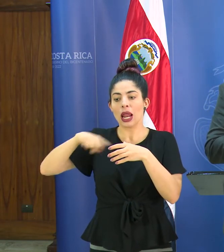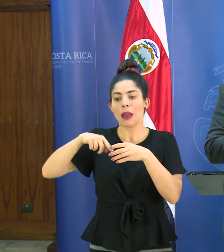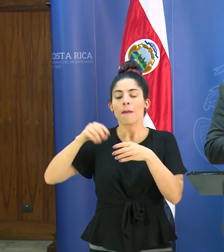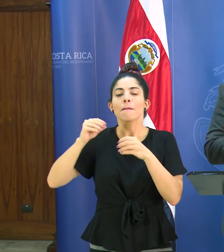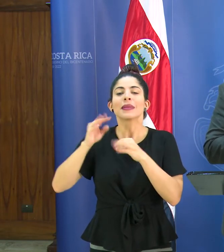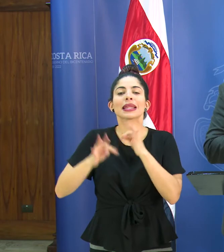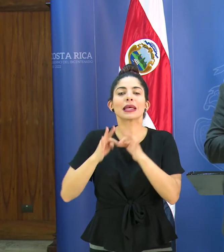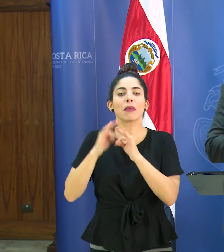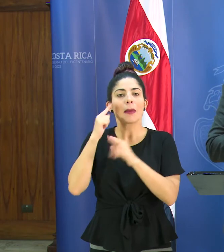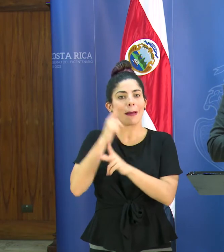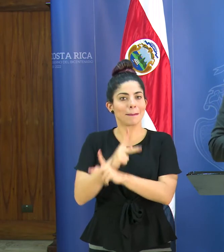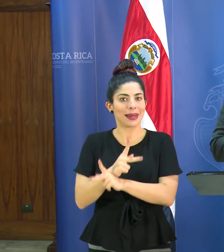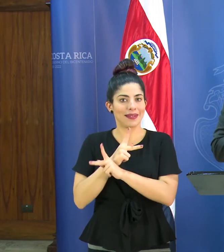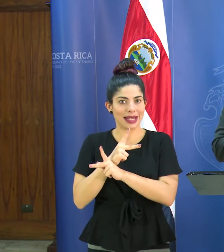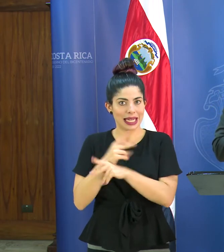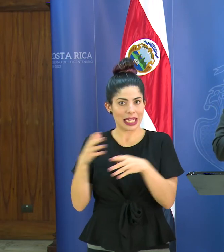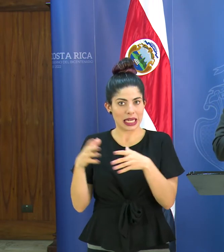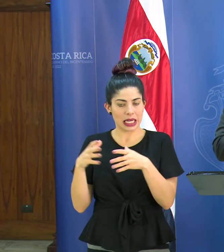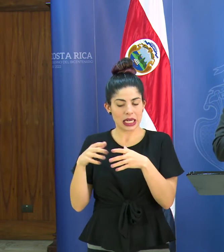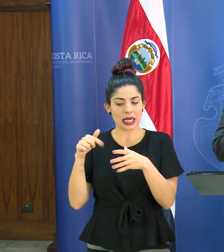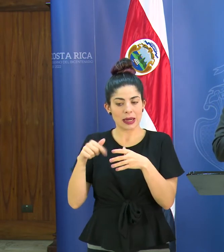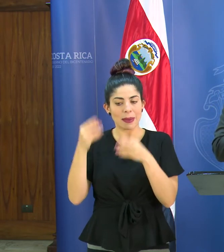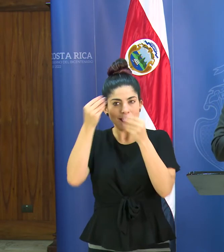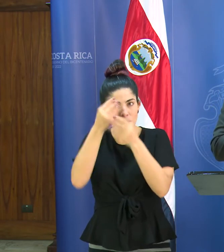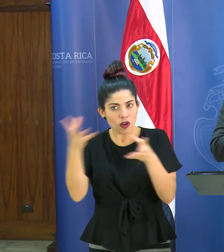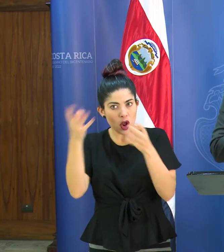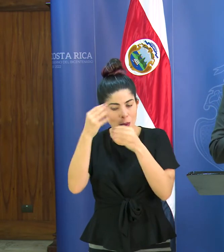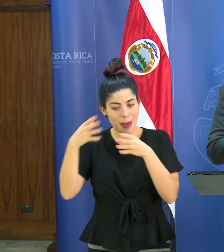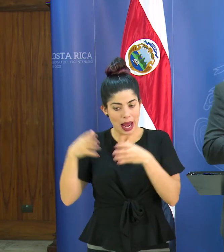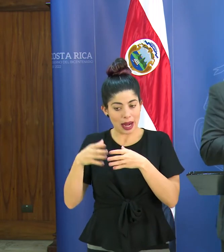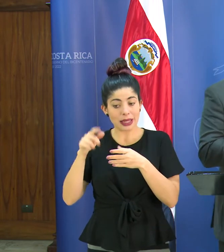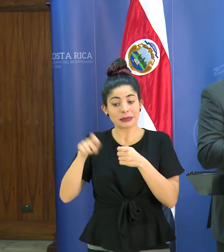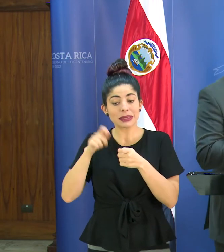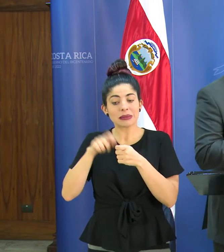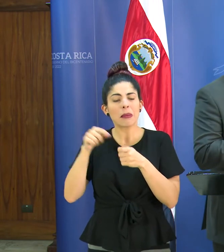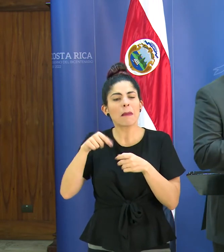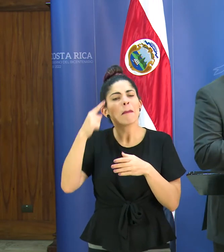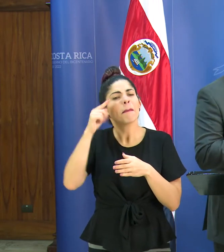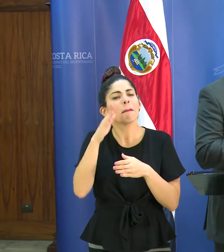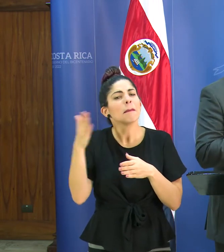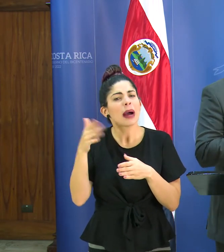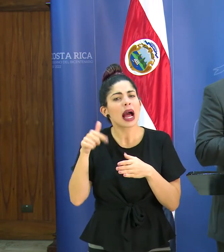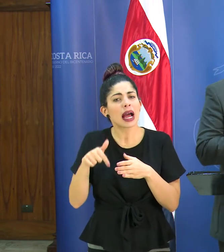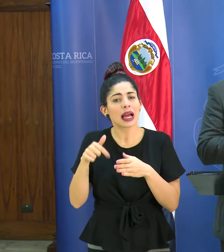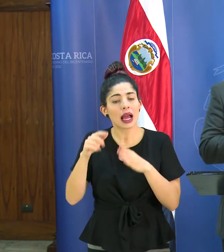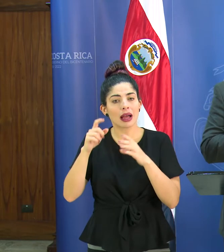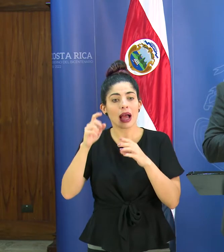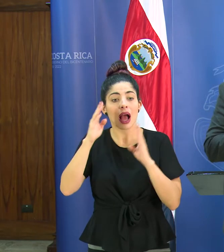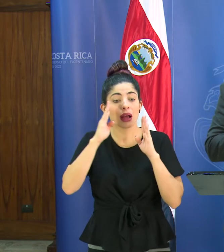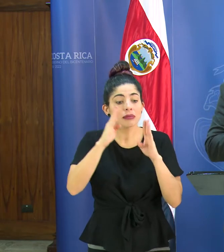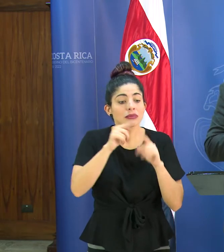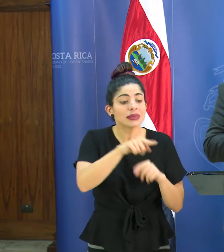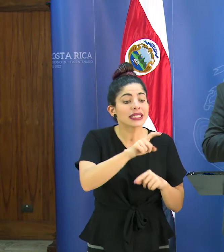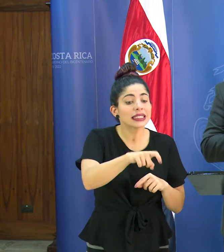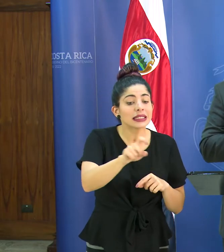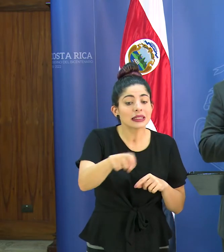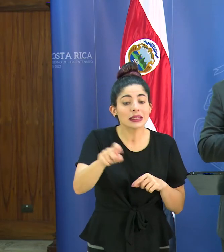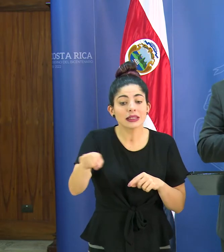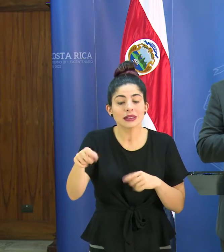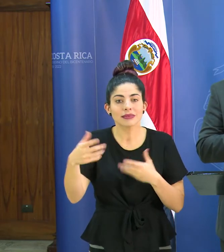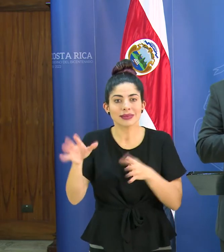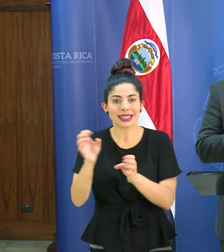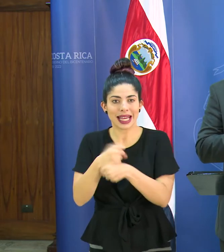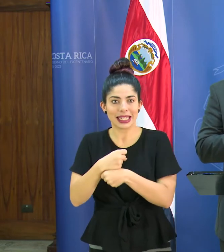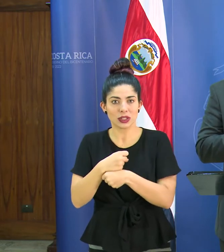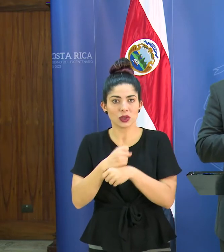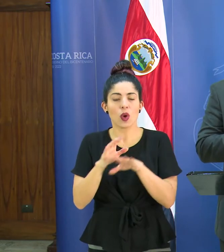orden preventiva en una fase más de orden de información y justamente para atender esas necesidades que se operativizaron